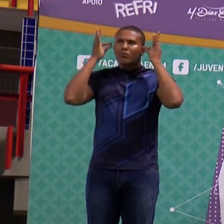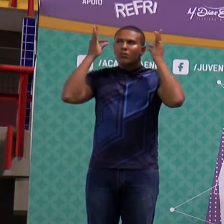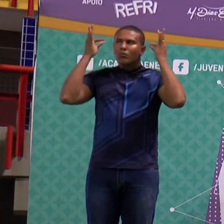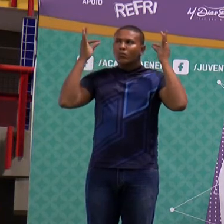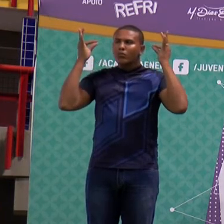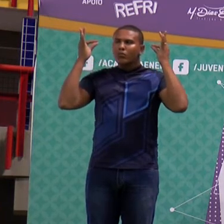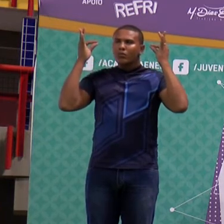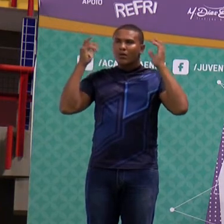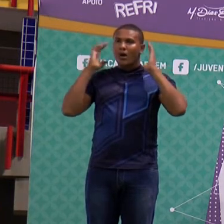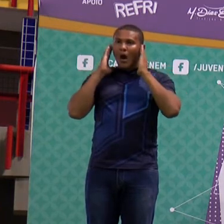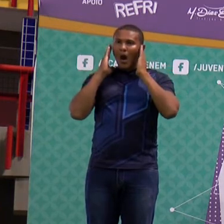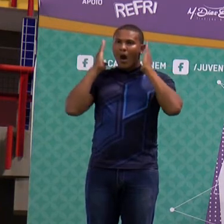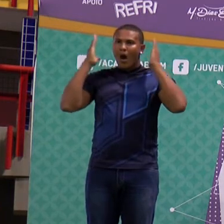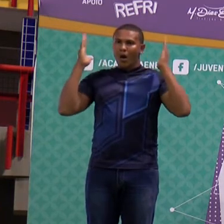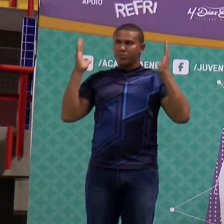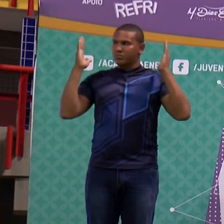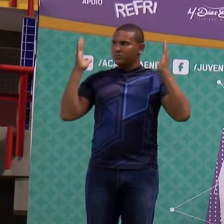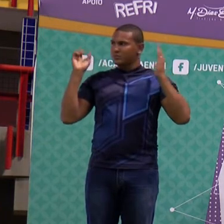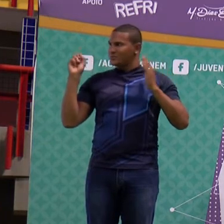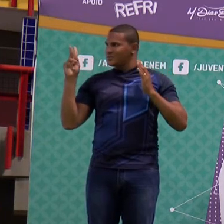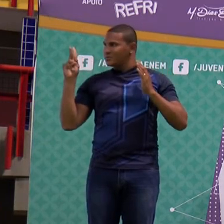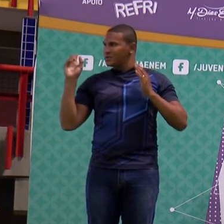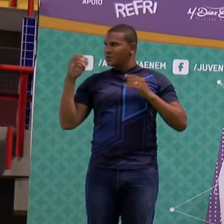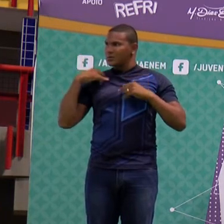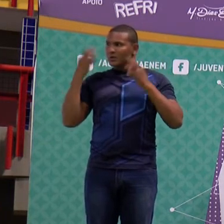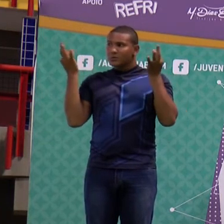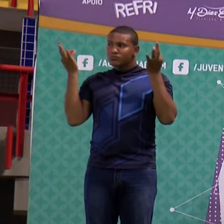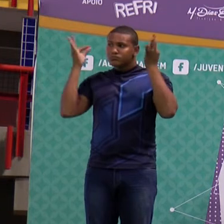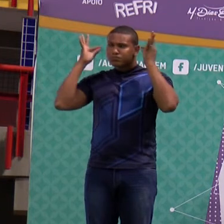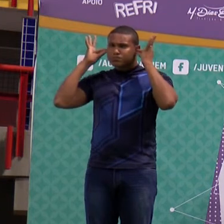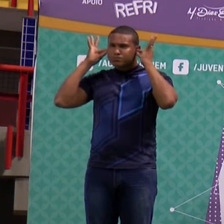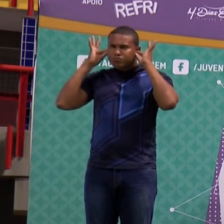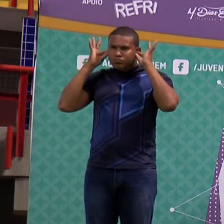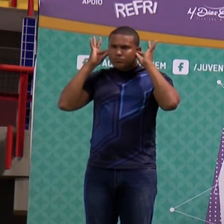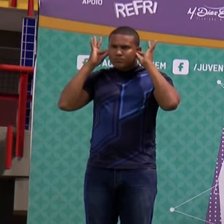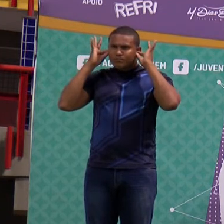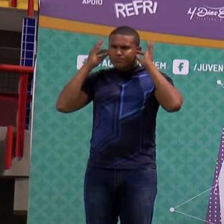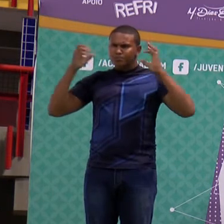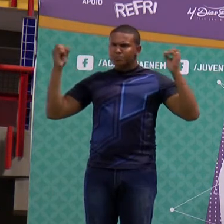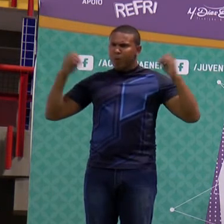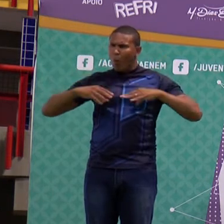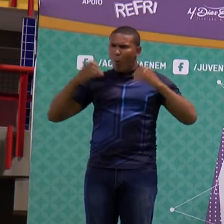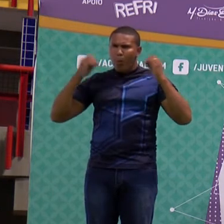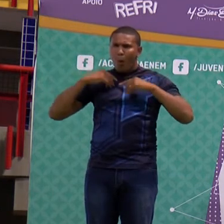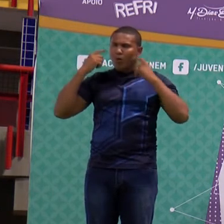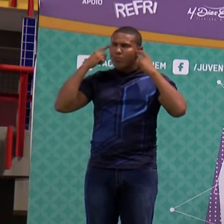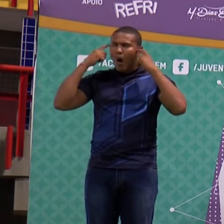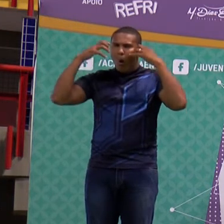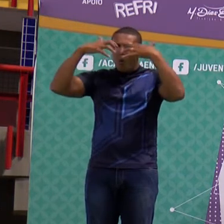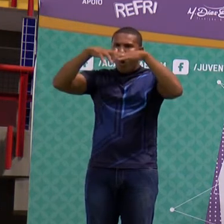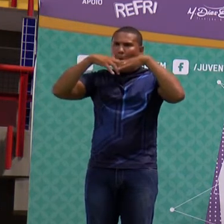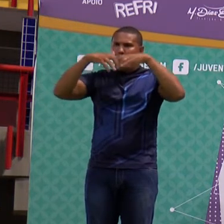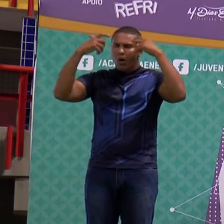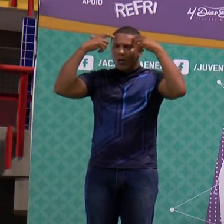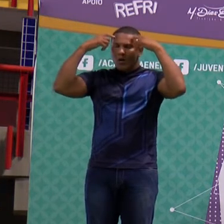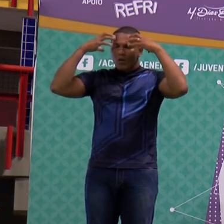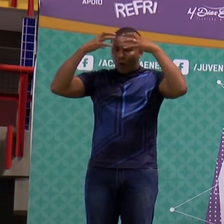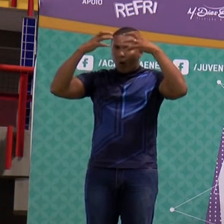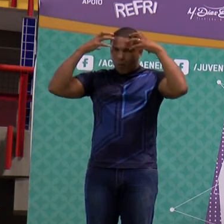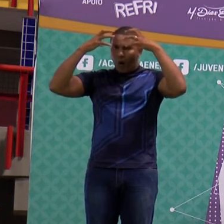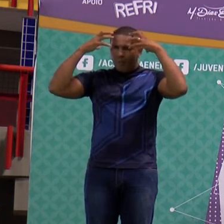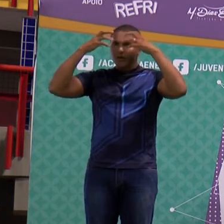intensidade diminuiu quando você cola o fone no ouvido a área ficou menor menor área